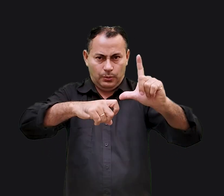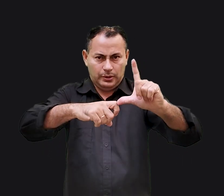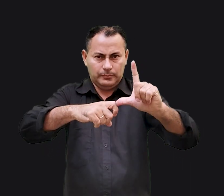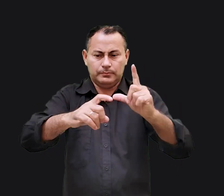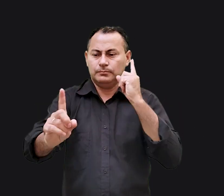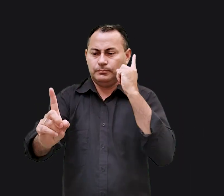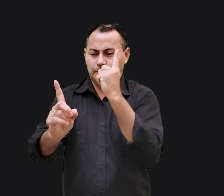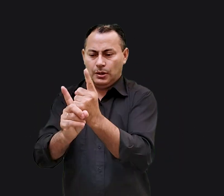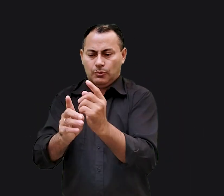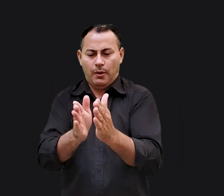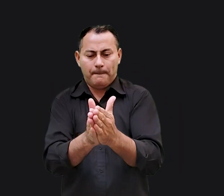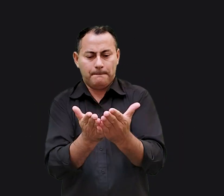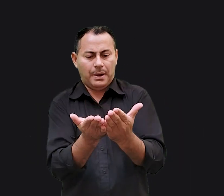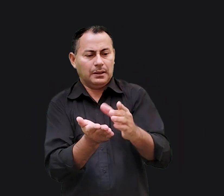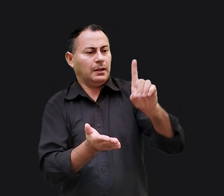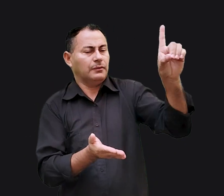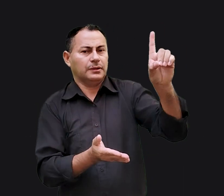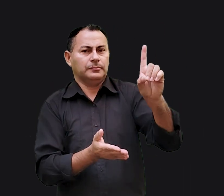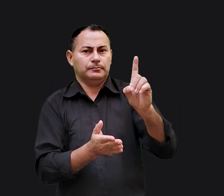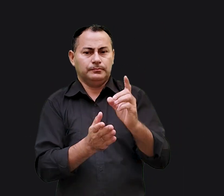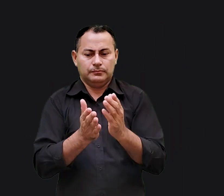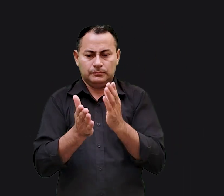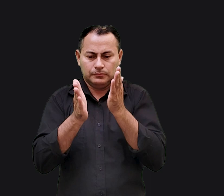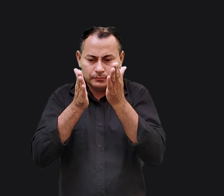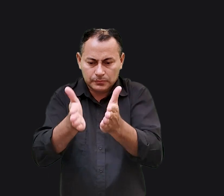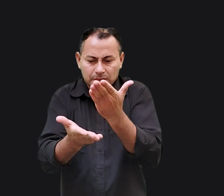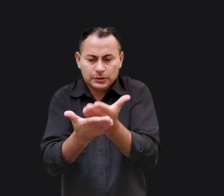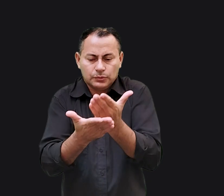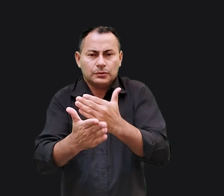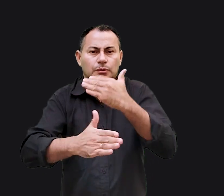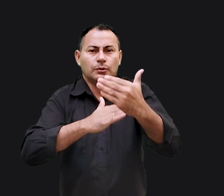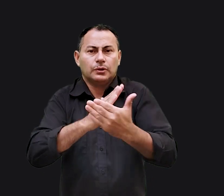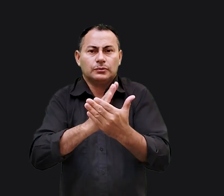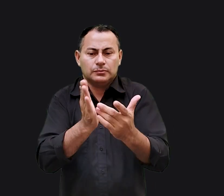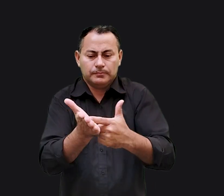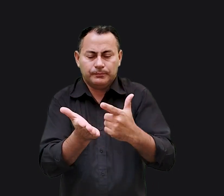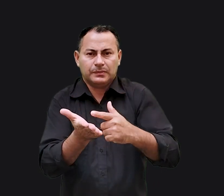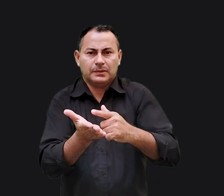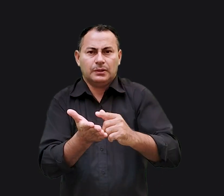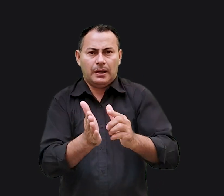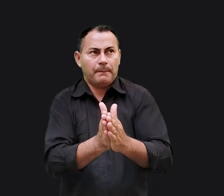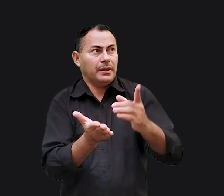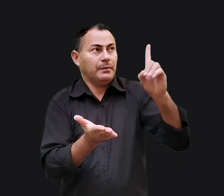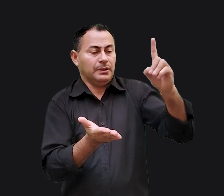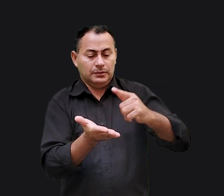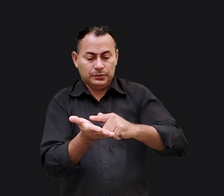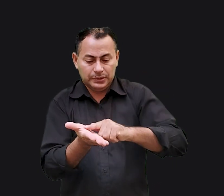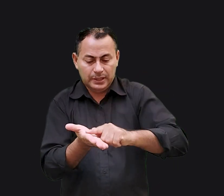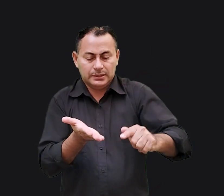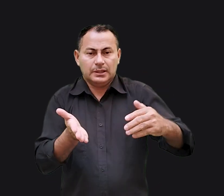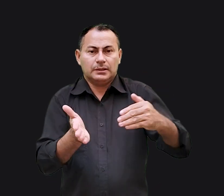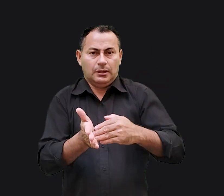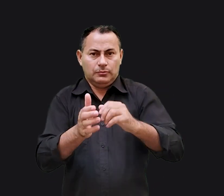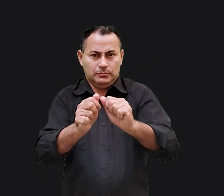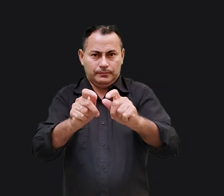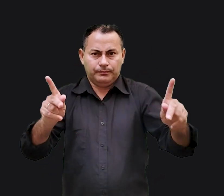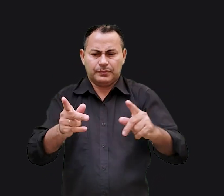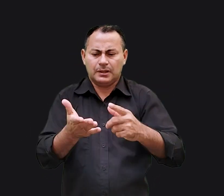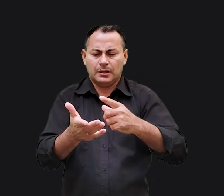de Lucas. O Encontro com a Palavra é dedicado ao estudo de todos os livros da Bíblia do Gênesis ao Apocalipse. Já